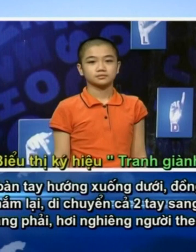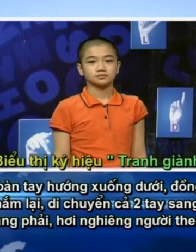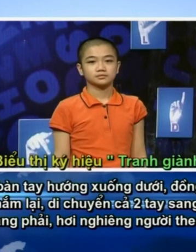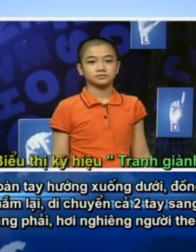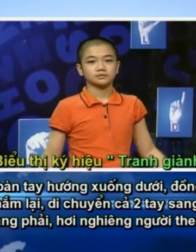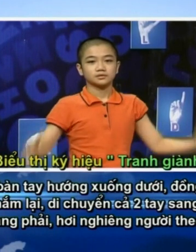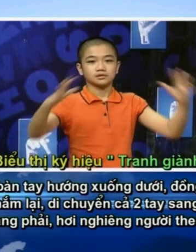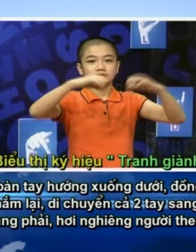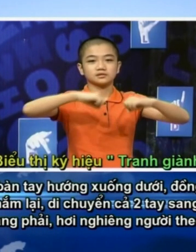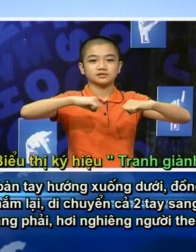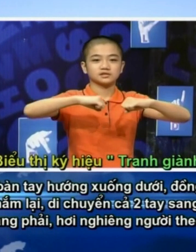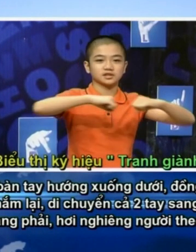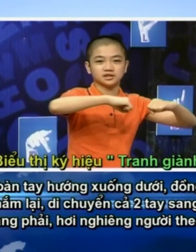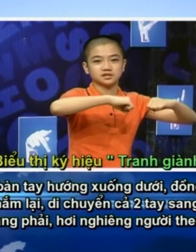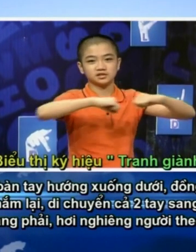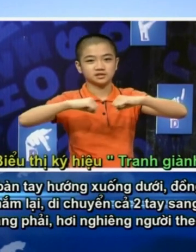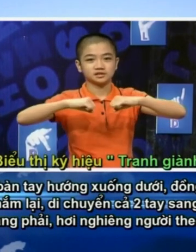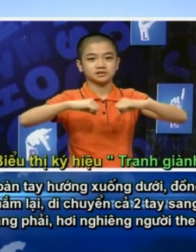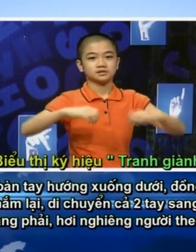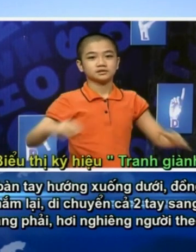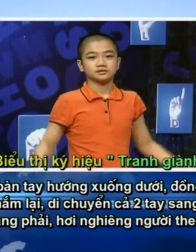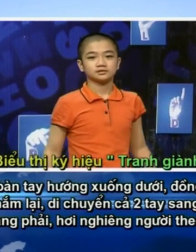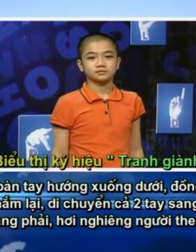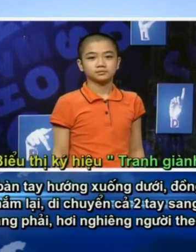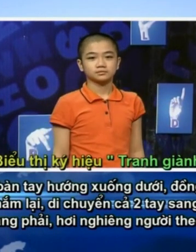tay sang trái Rồi sang phải Hơi nghiêng người theo tay